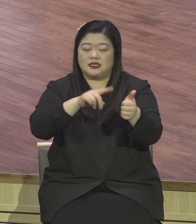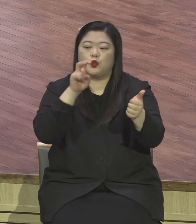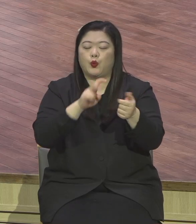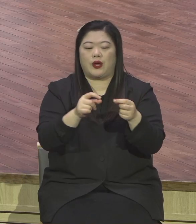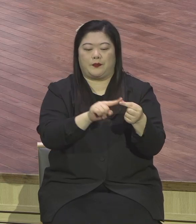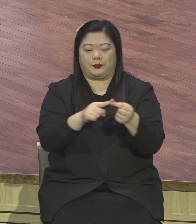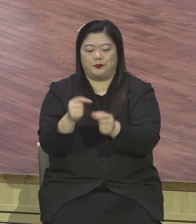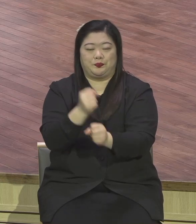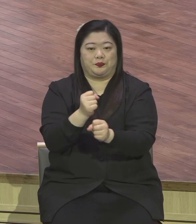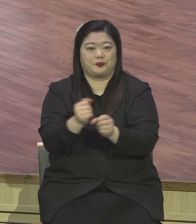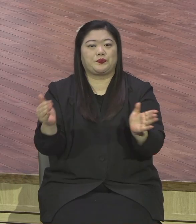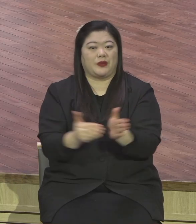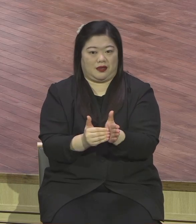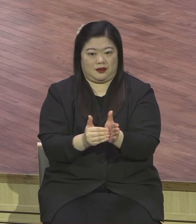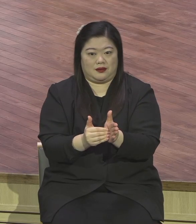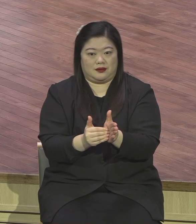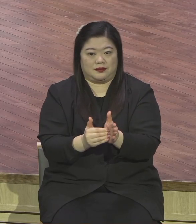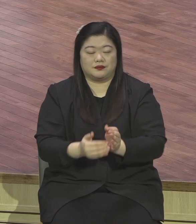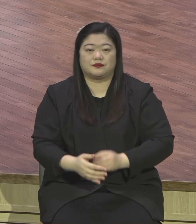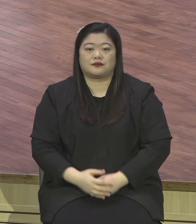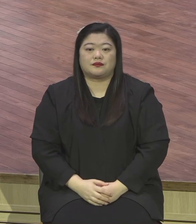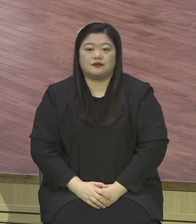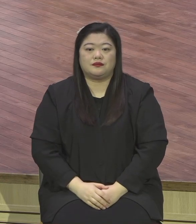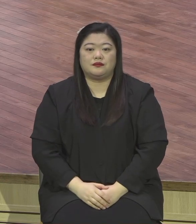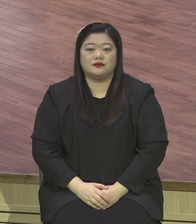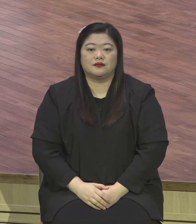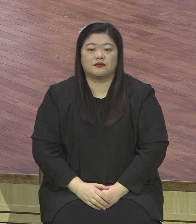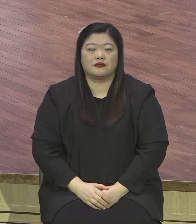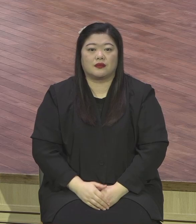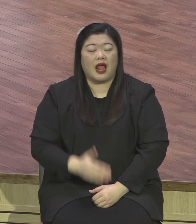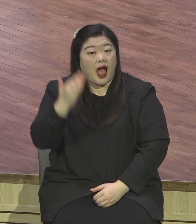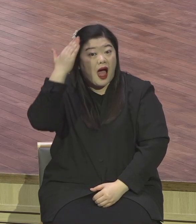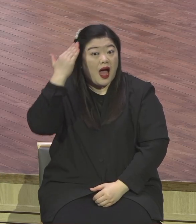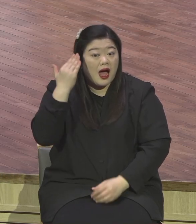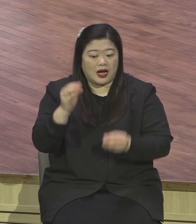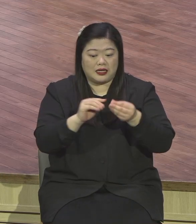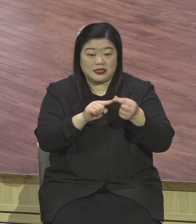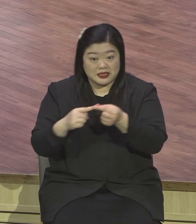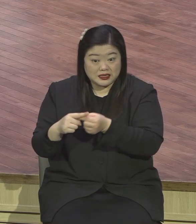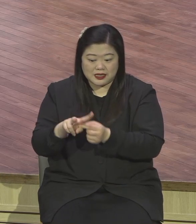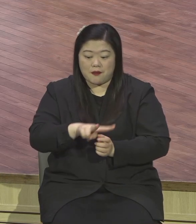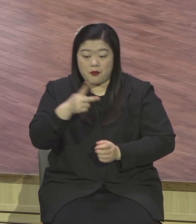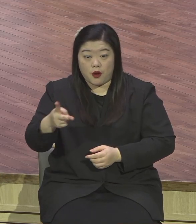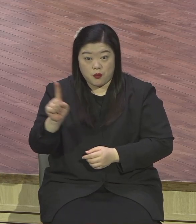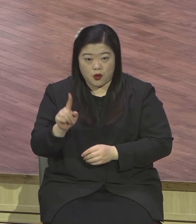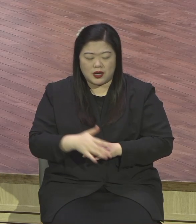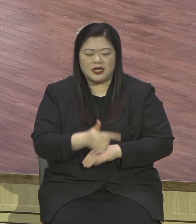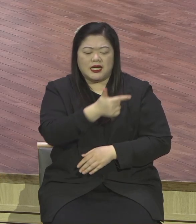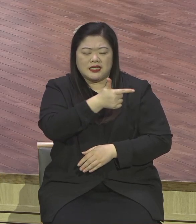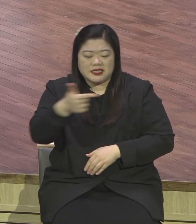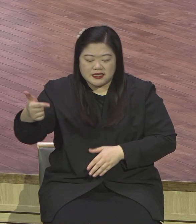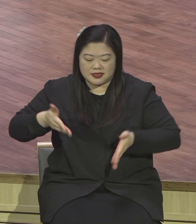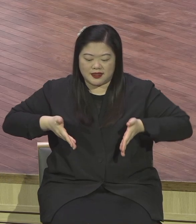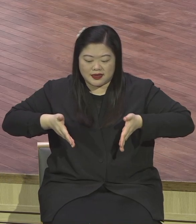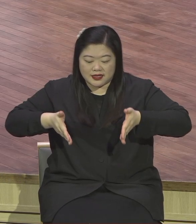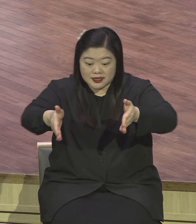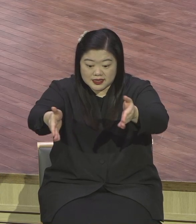우리말로 번역하면 큰 길을 만드시는 주라는 뜻이에요. 큰 길을